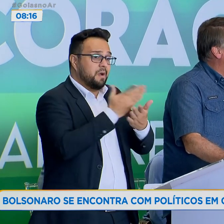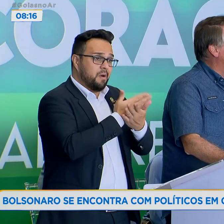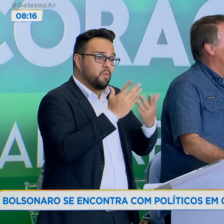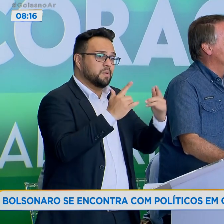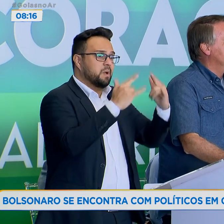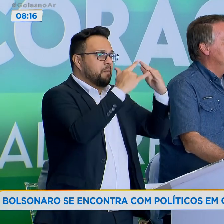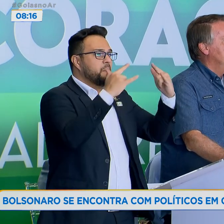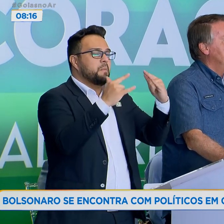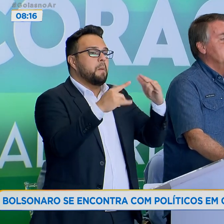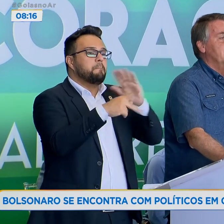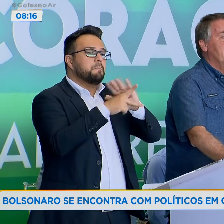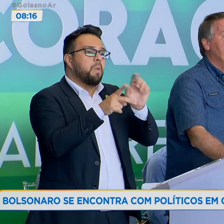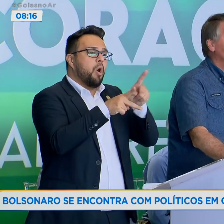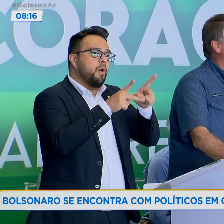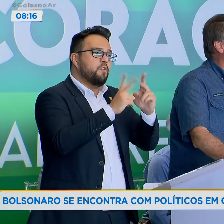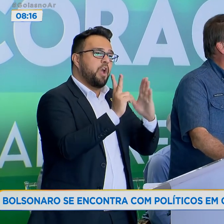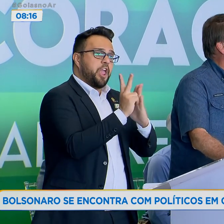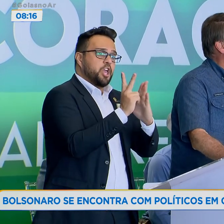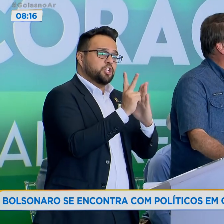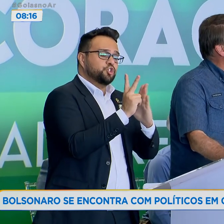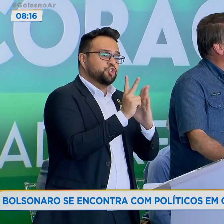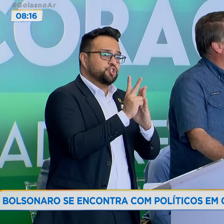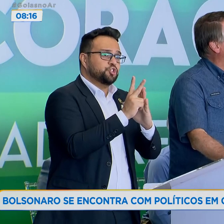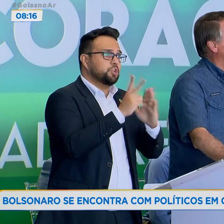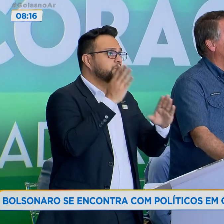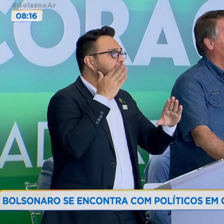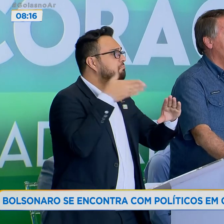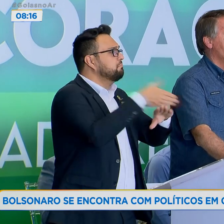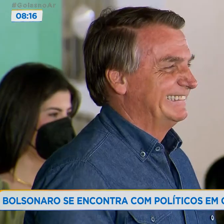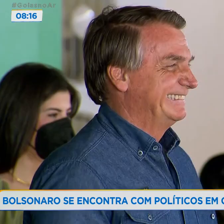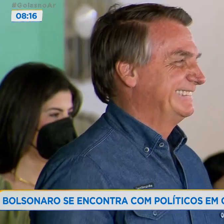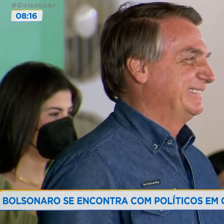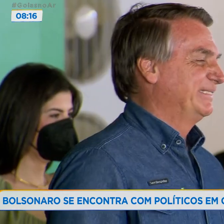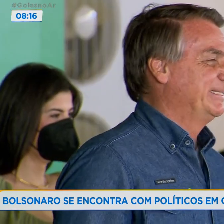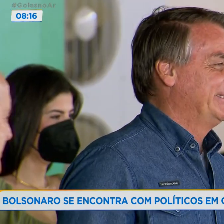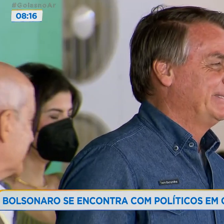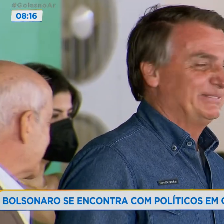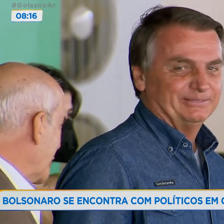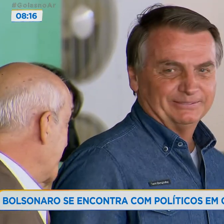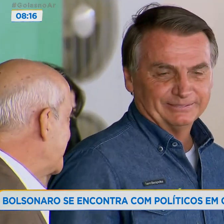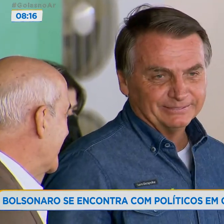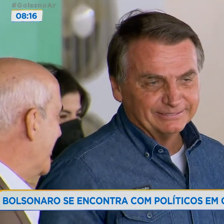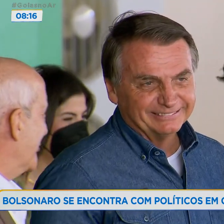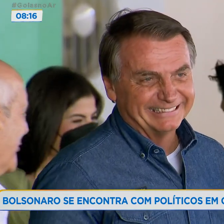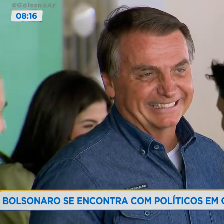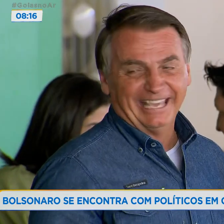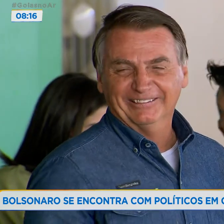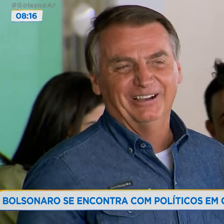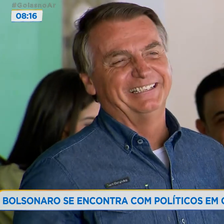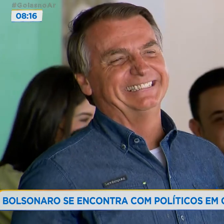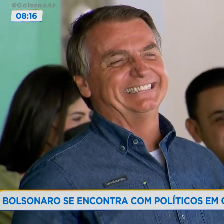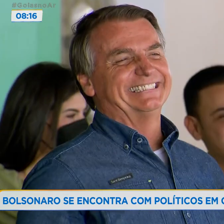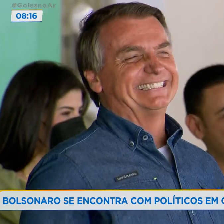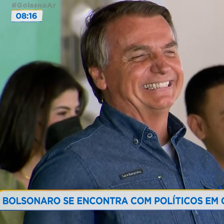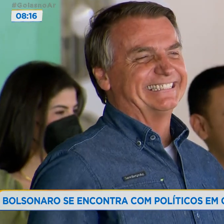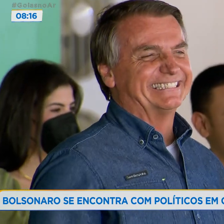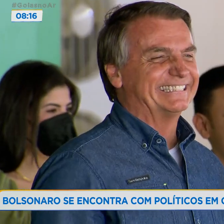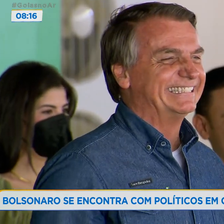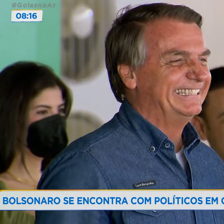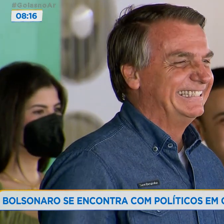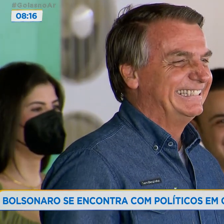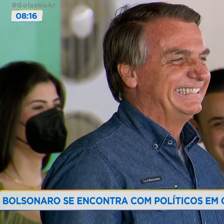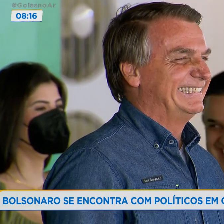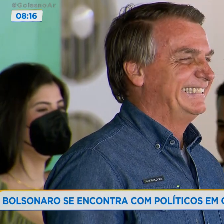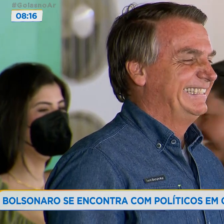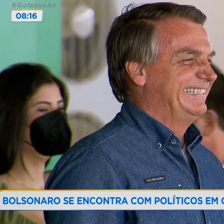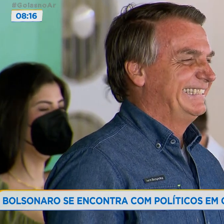indígenas, que estão lá protestando, não se sabe contra o quê. E confirmou que pretende estar presente no ato previsto